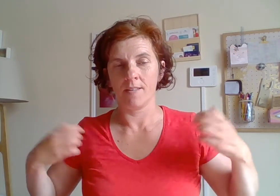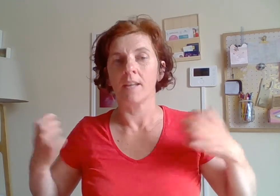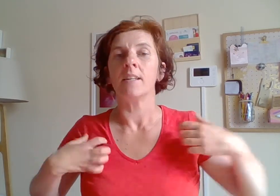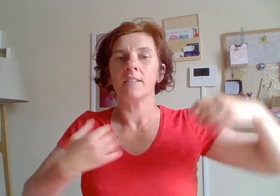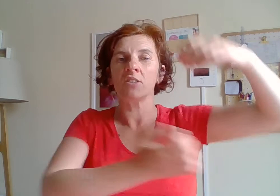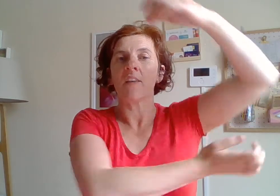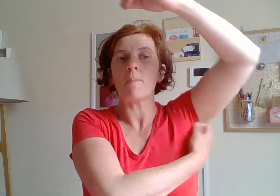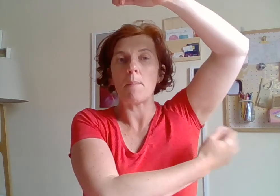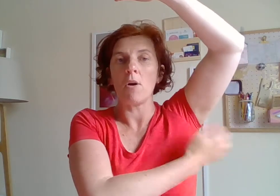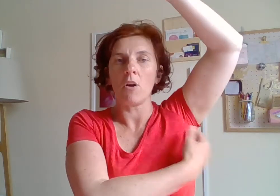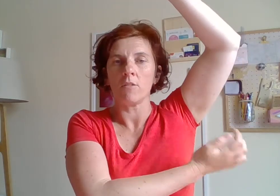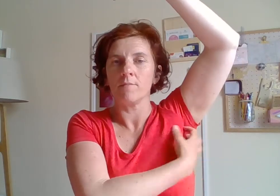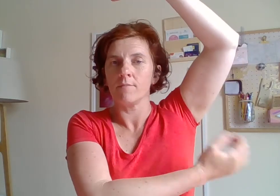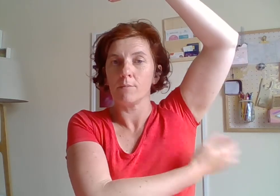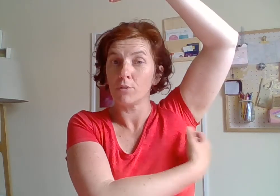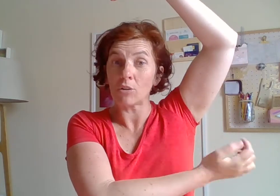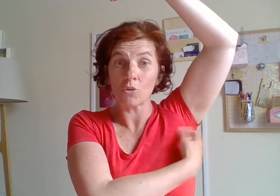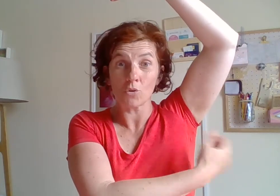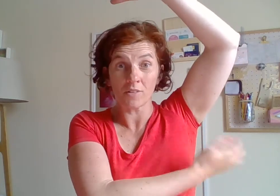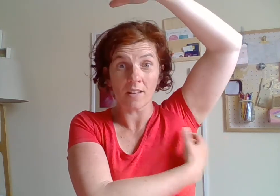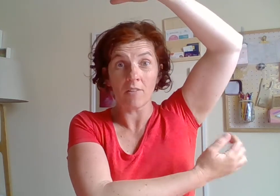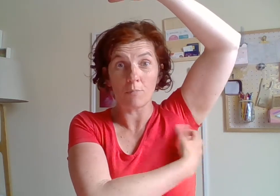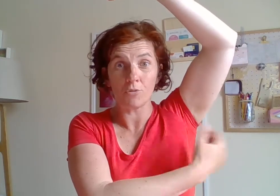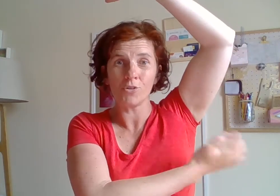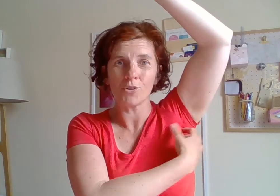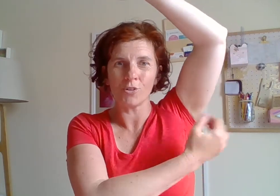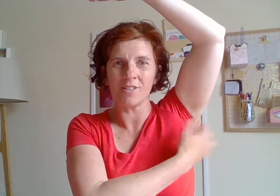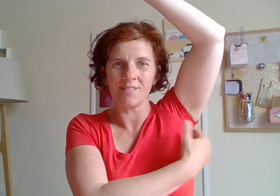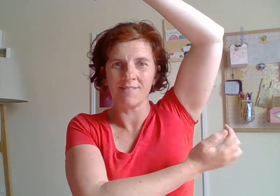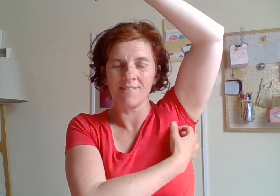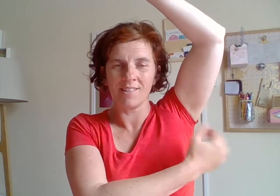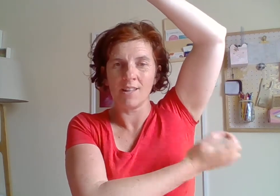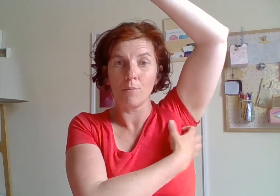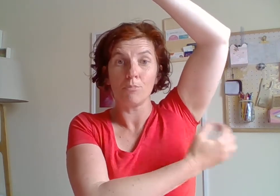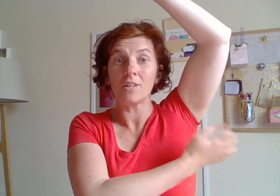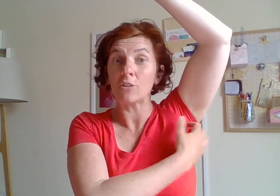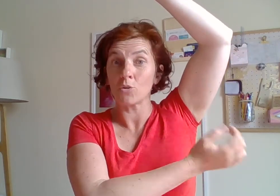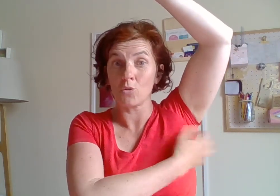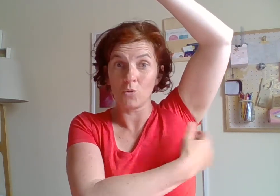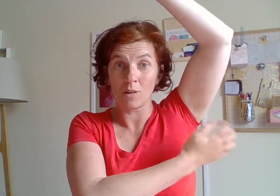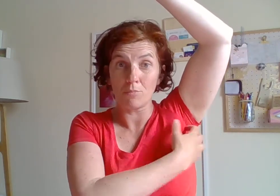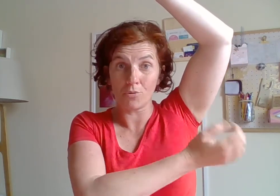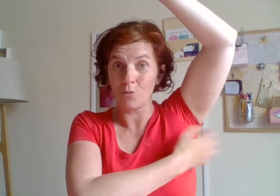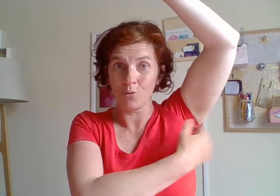Si je n'avais pas peur, peut-être que j'oserais faire plus de choses. Peut-être que je serais plus heureux.